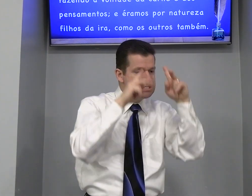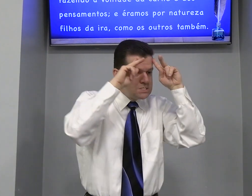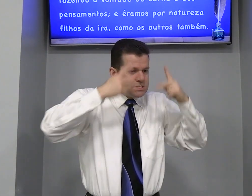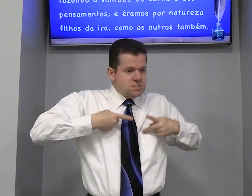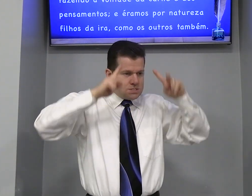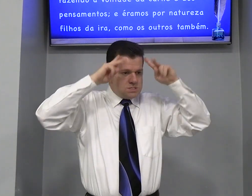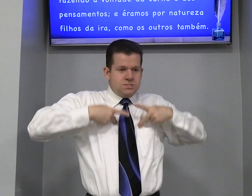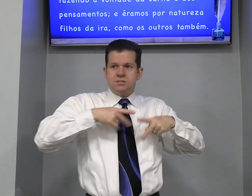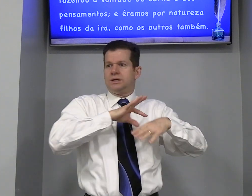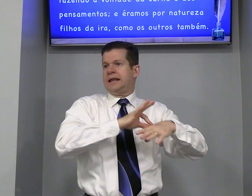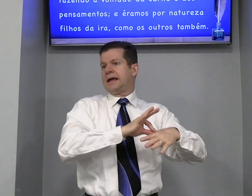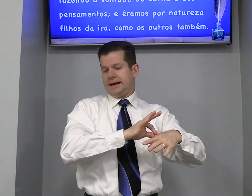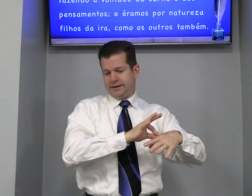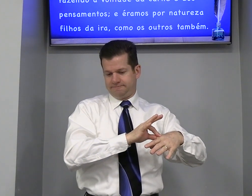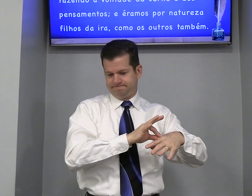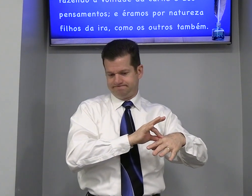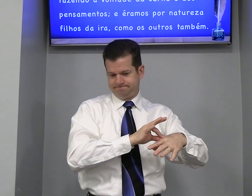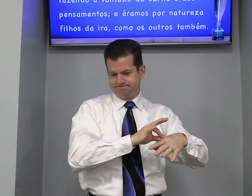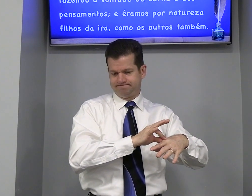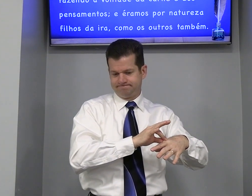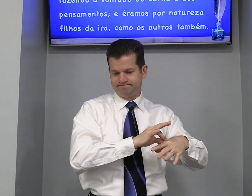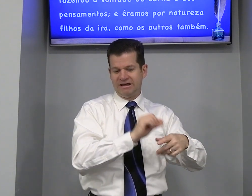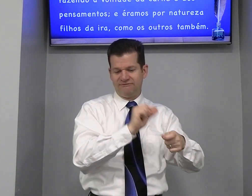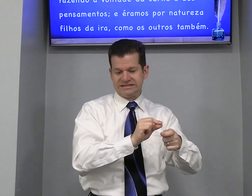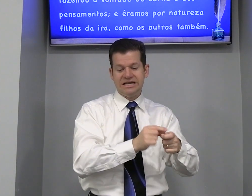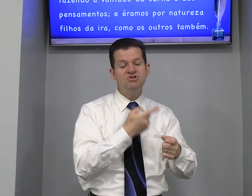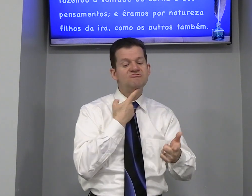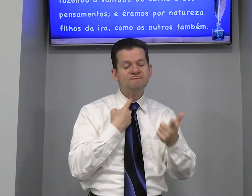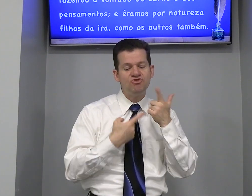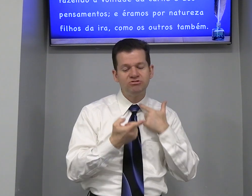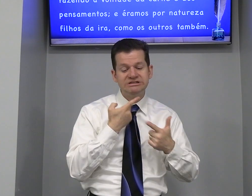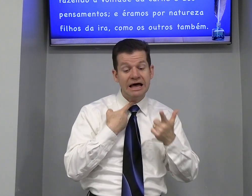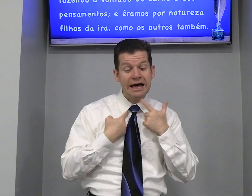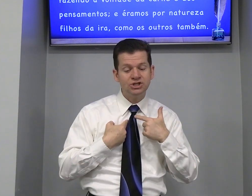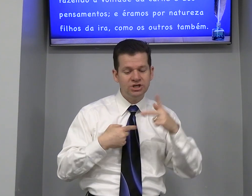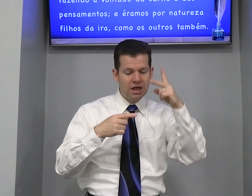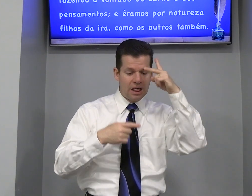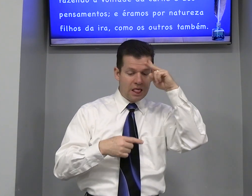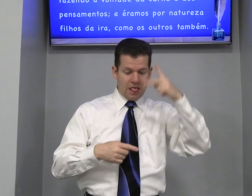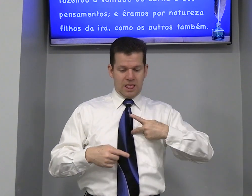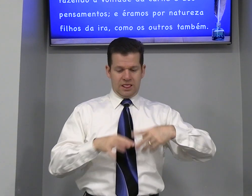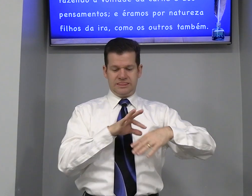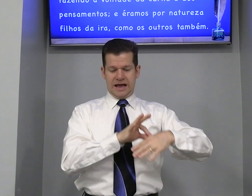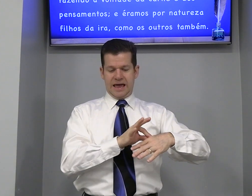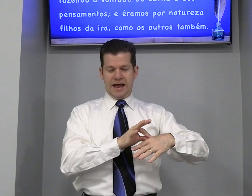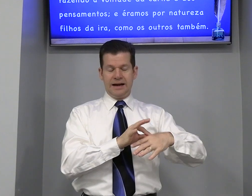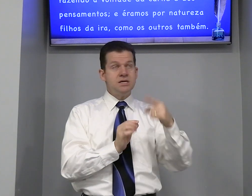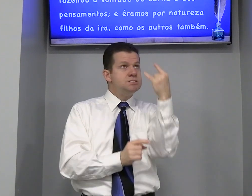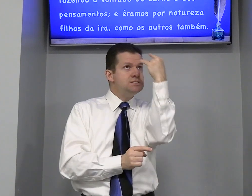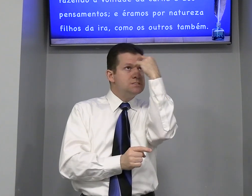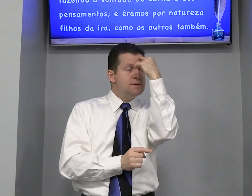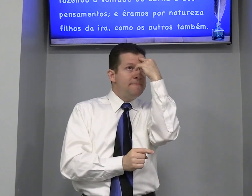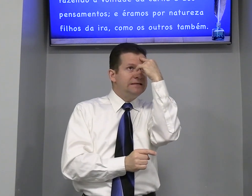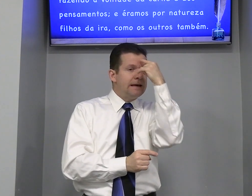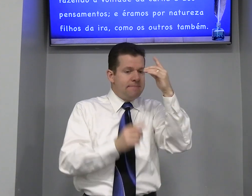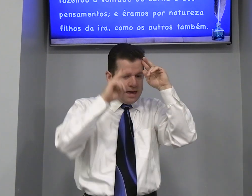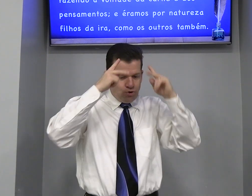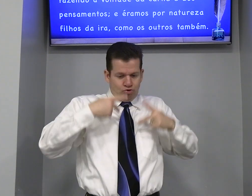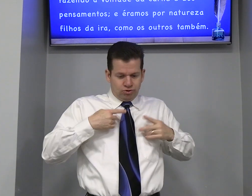Na carne Fazendo Vontade Da carne Pensamentos